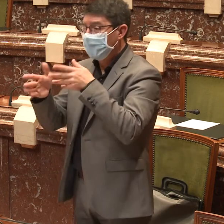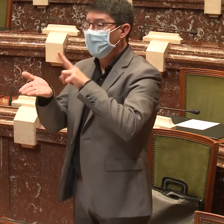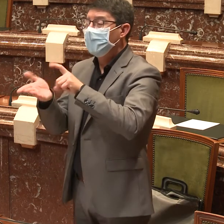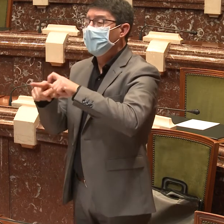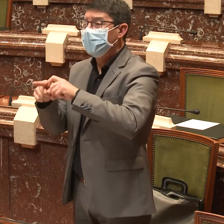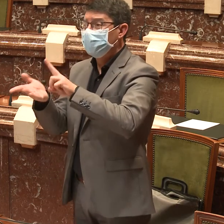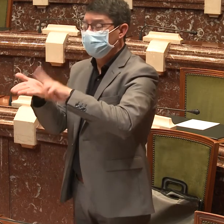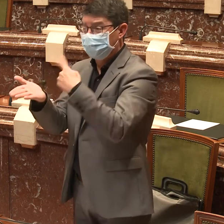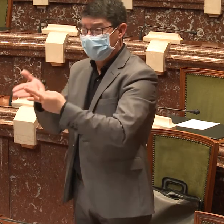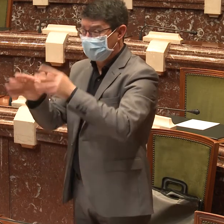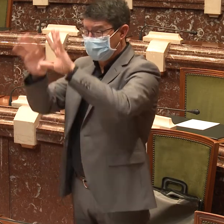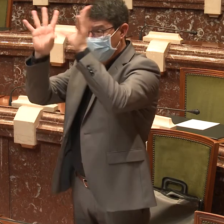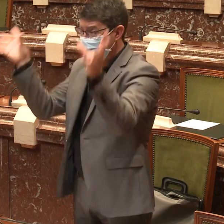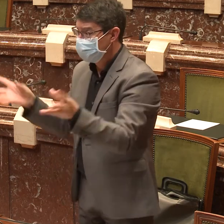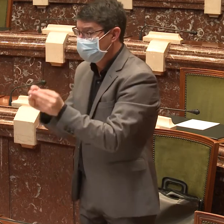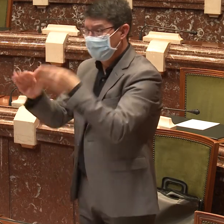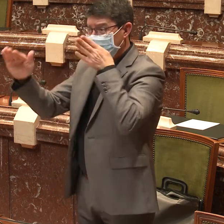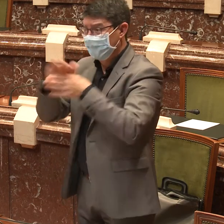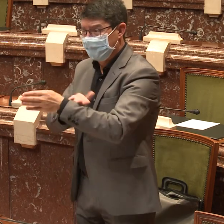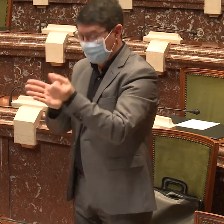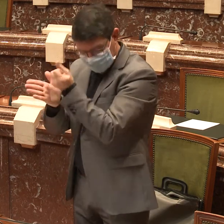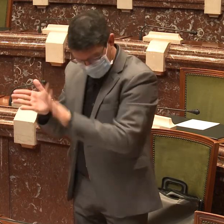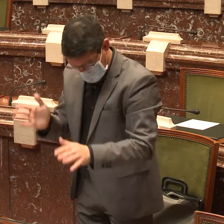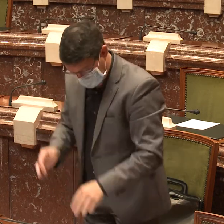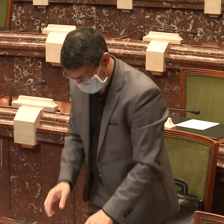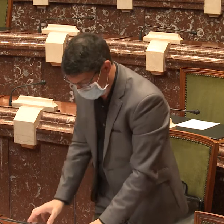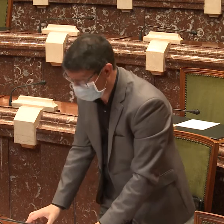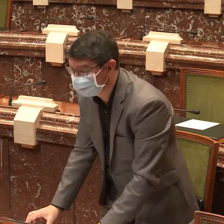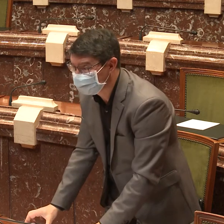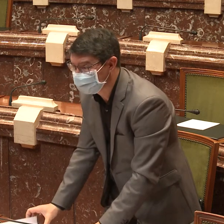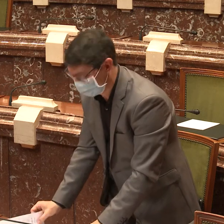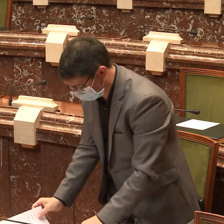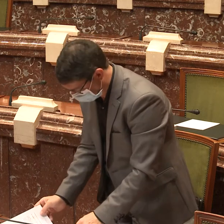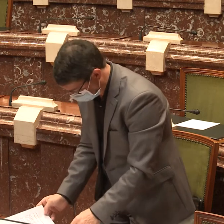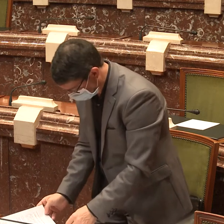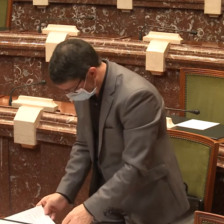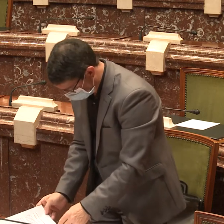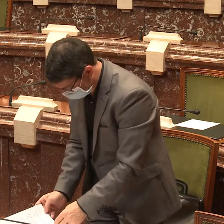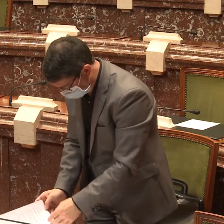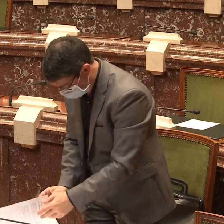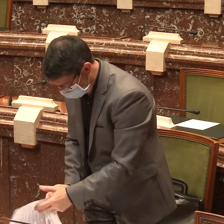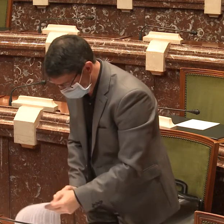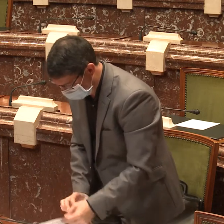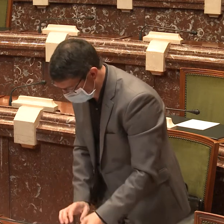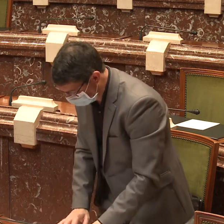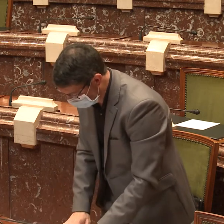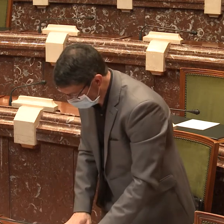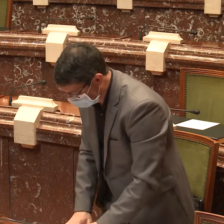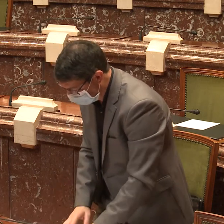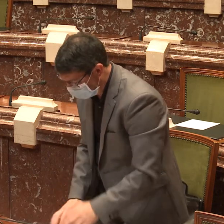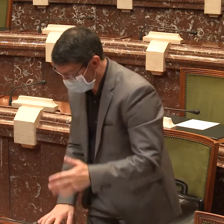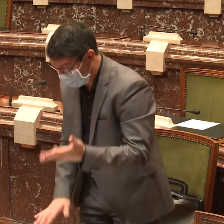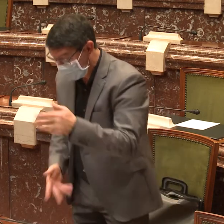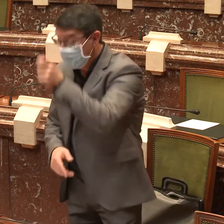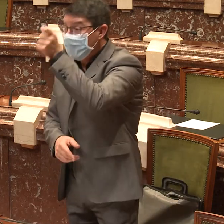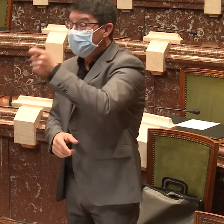En materia de accesibilidad, necesitamos que se nos garantice el carácter universal y gratuito de los servicios de